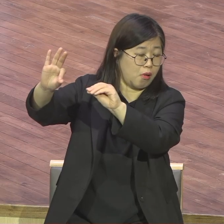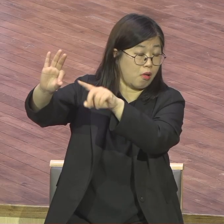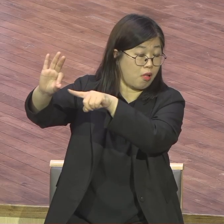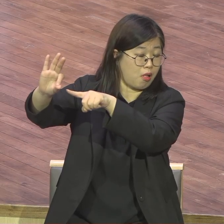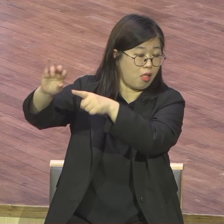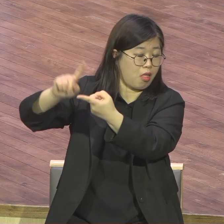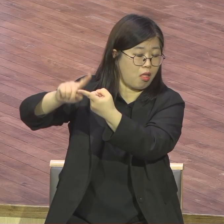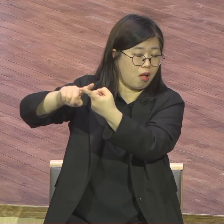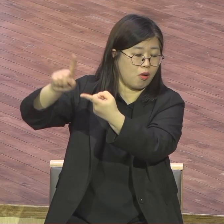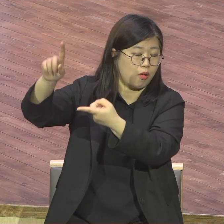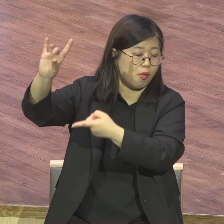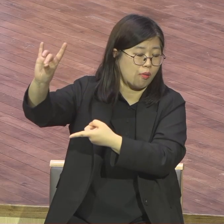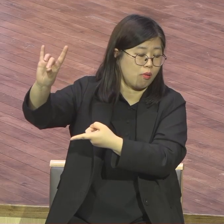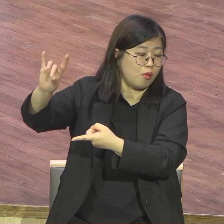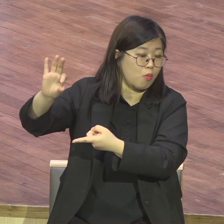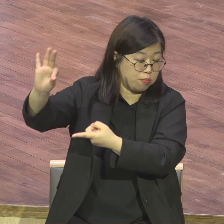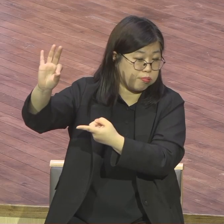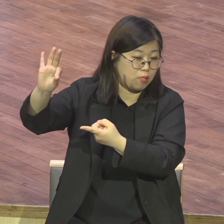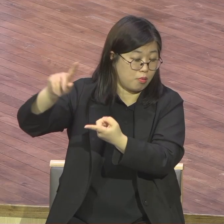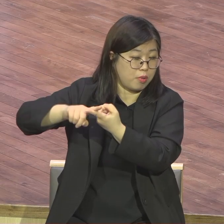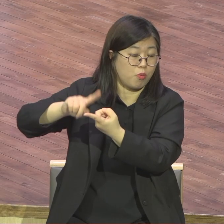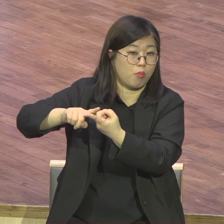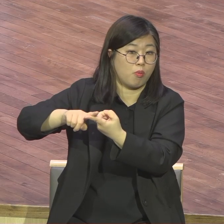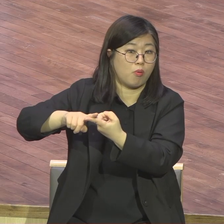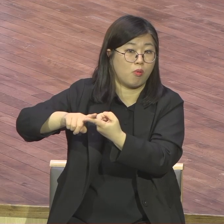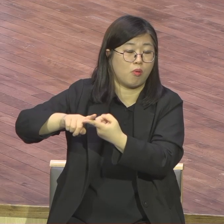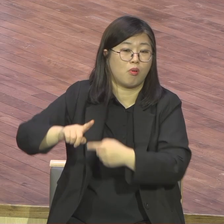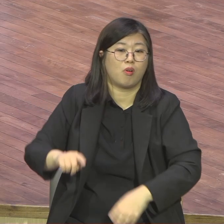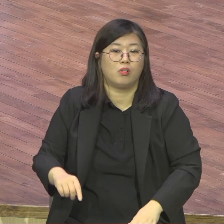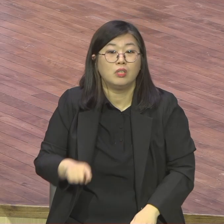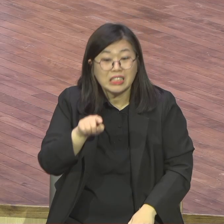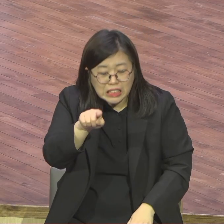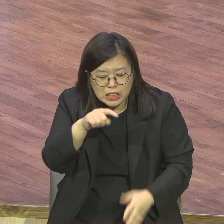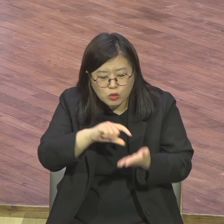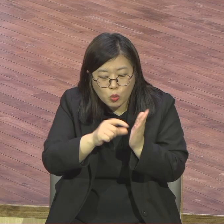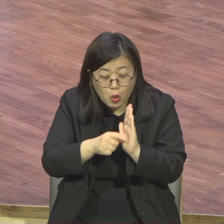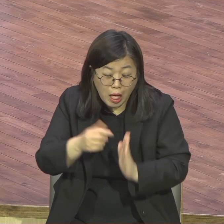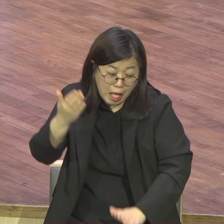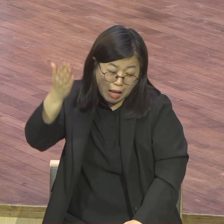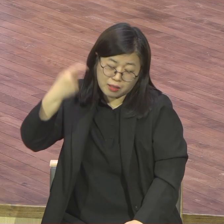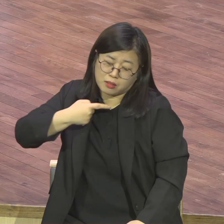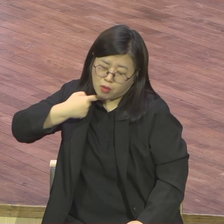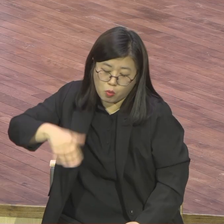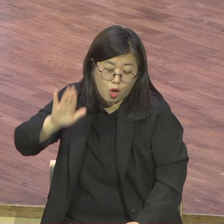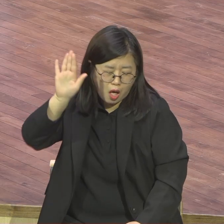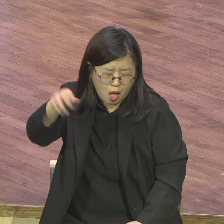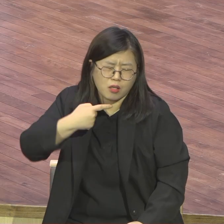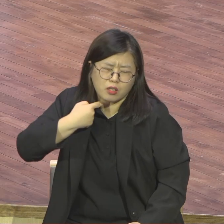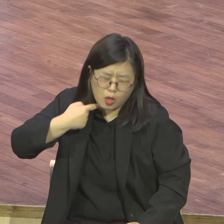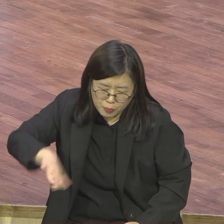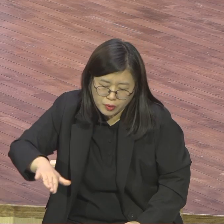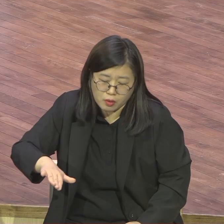하는데 하나님이 도와주셨어요. 신기하죠. 하나님 누구 보고요? 요소와의 믿음 보고